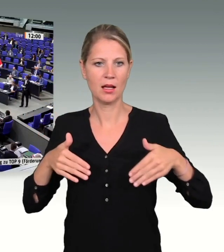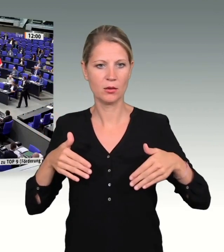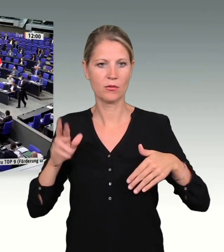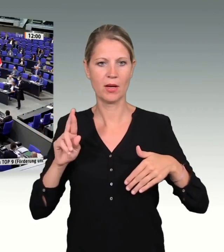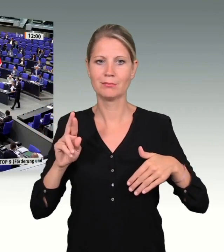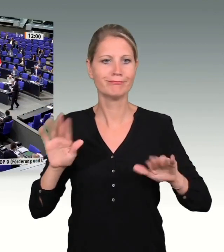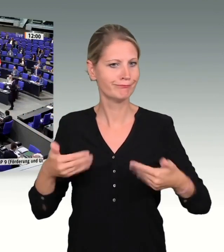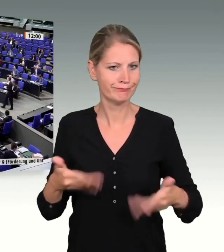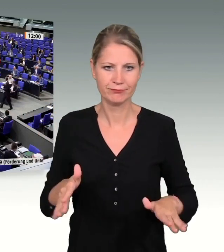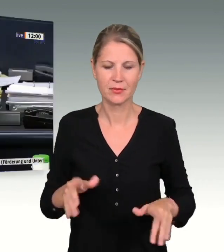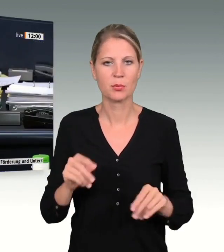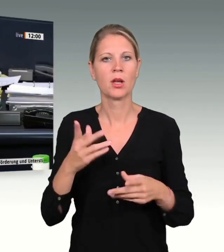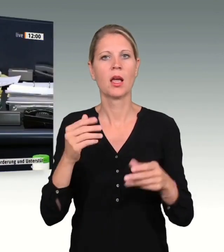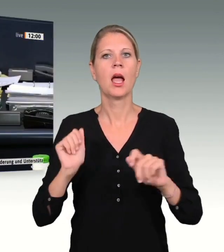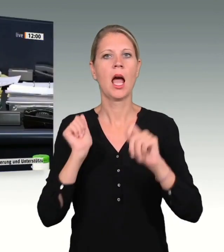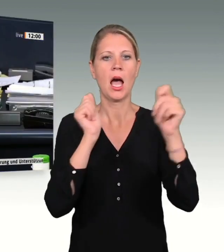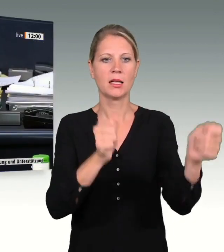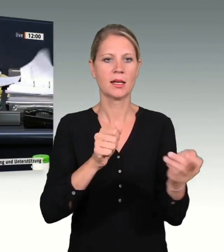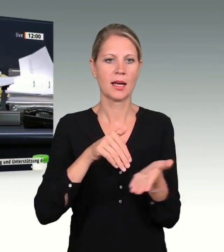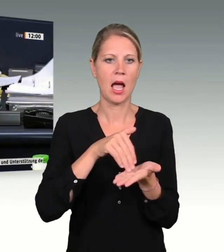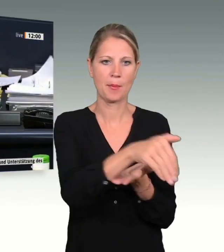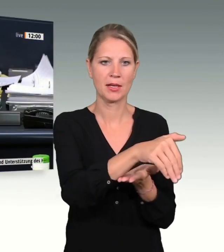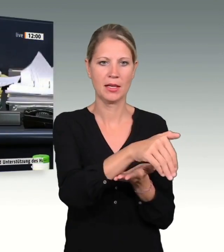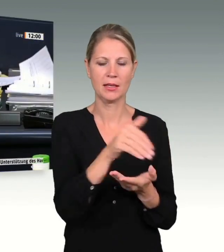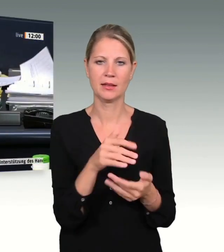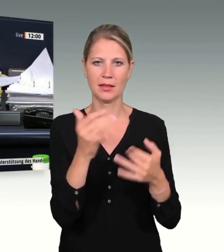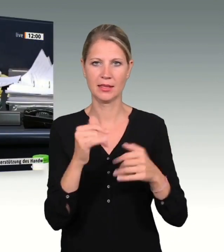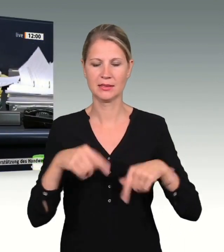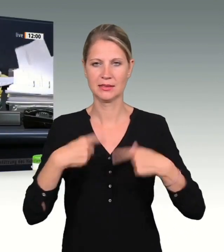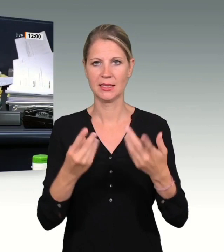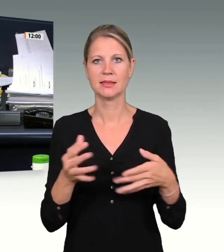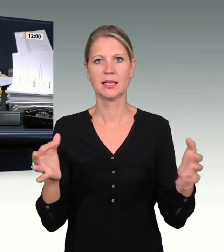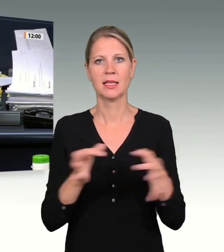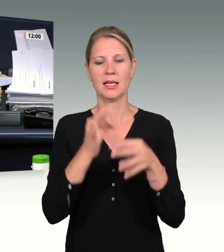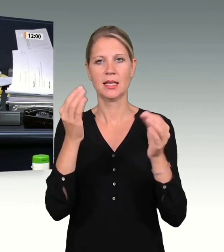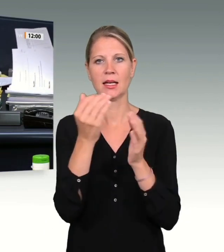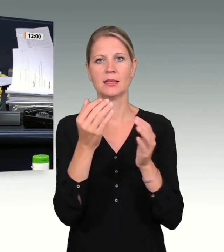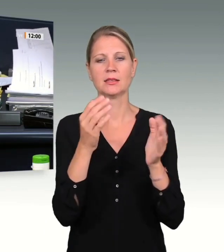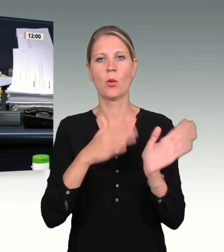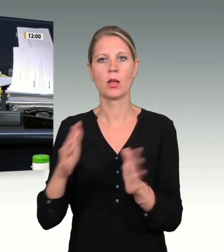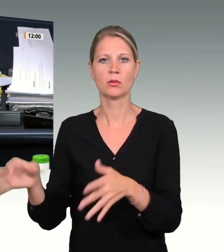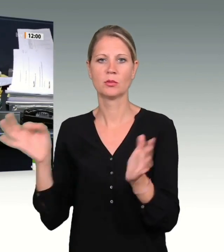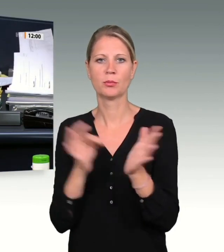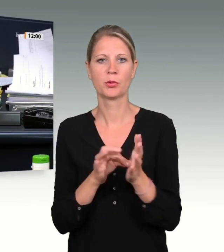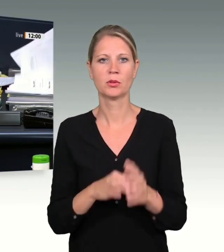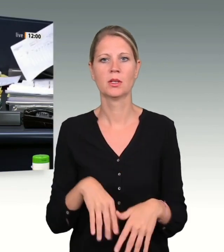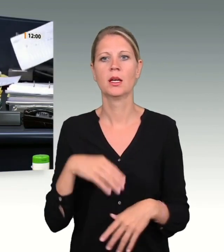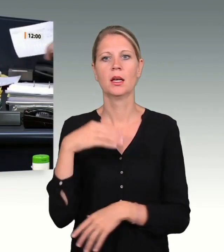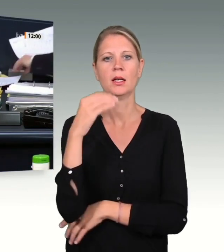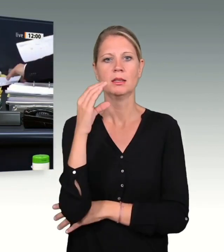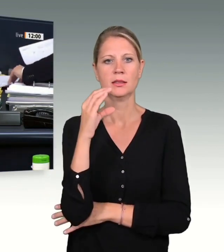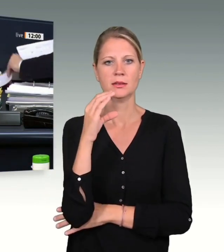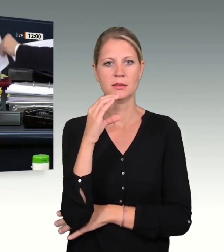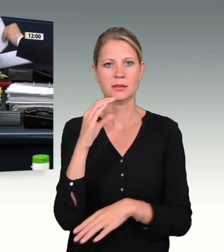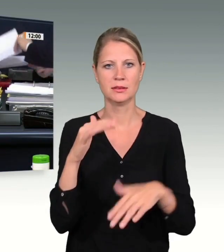Jetzt rufe ich auf den Tagesordnungspunkt 10, Beratung und Beschlussempfehlung des Berichts des Ersten Untersuchungsausschusses gemäß